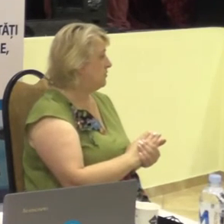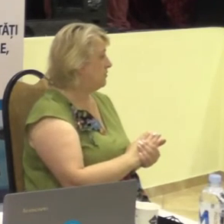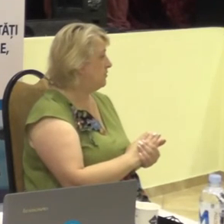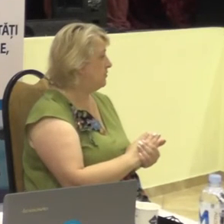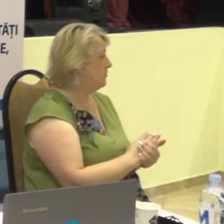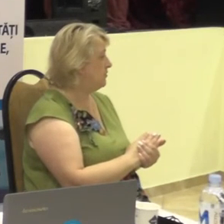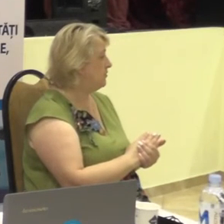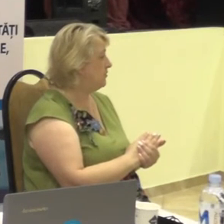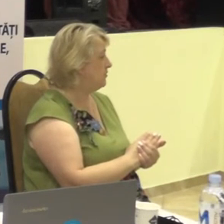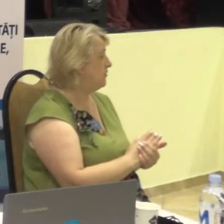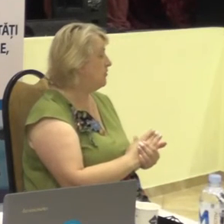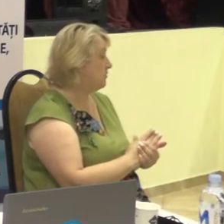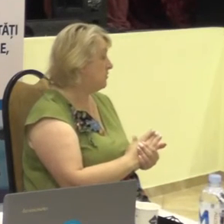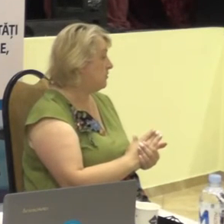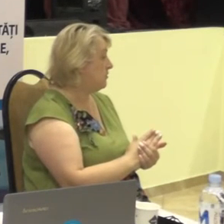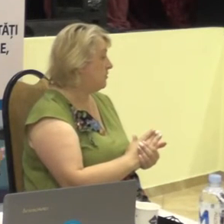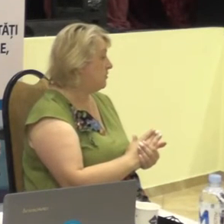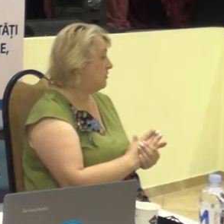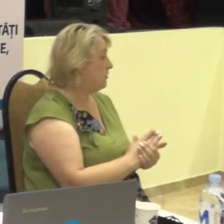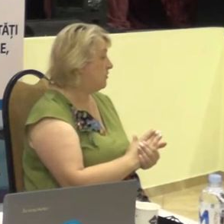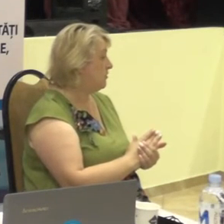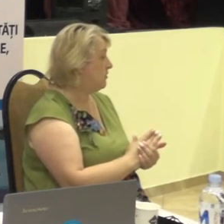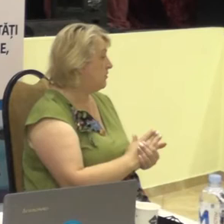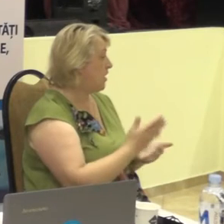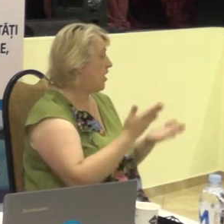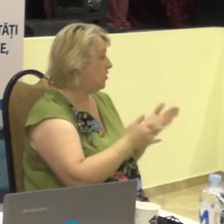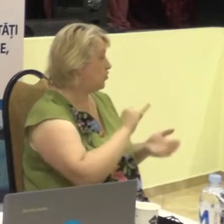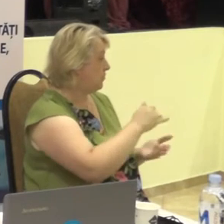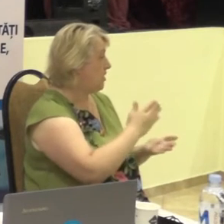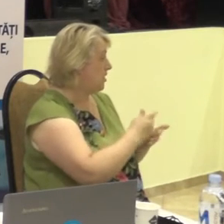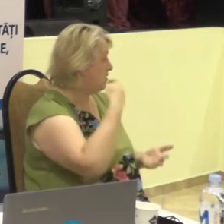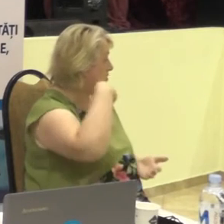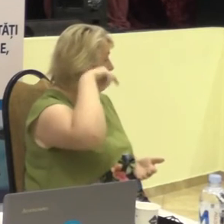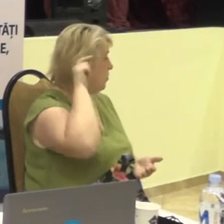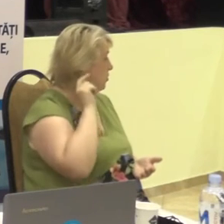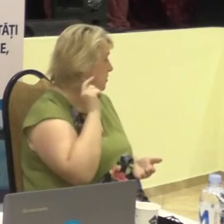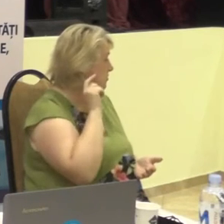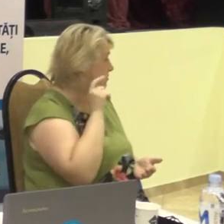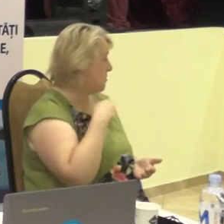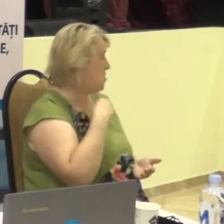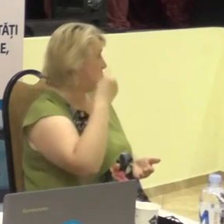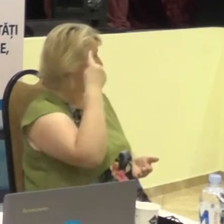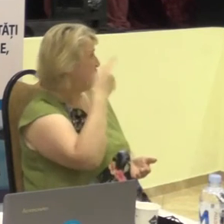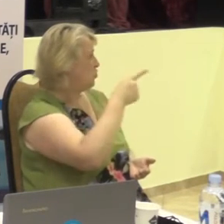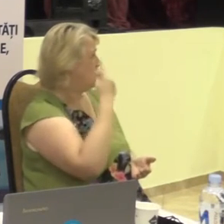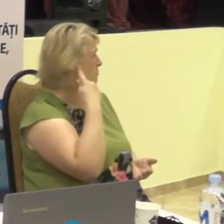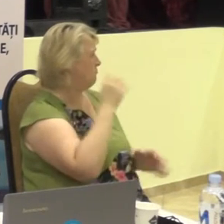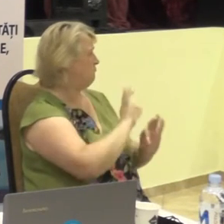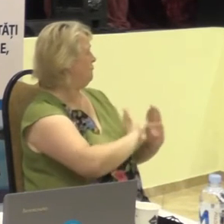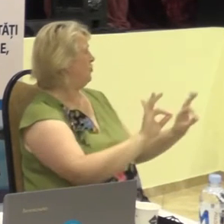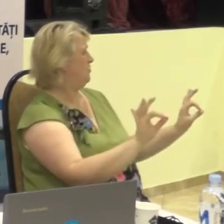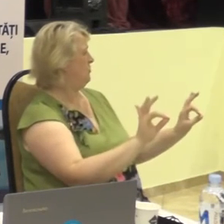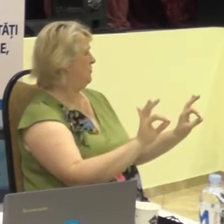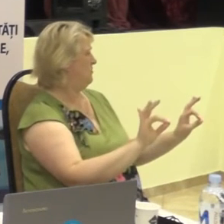Și atunci dacă ai tu proteza auditivă, eu în părere că tu auzi.